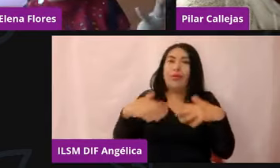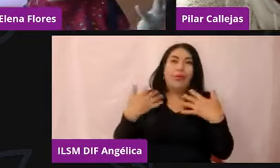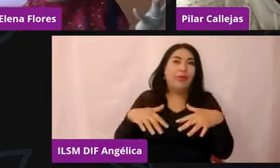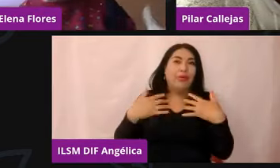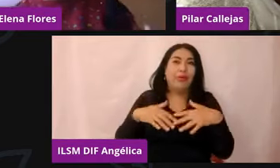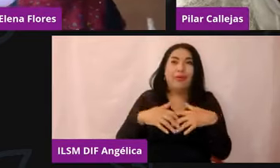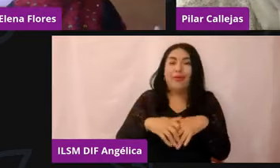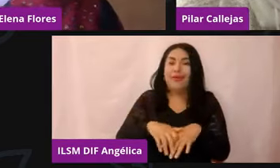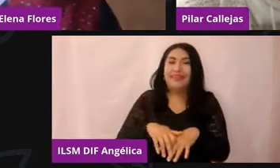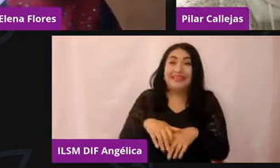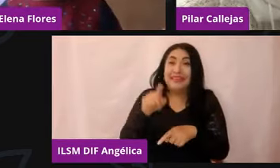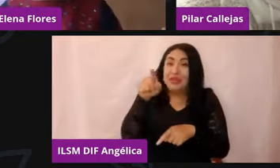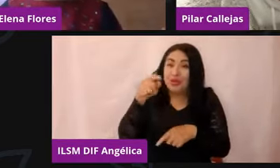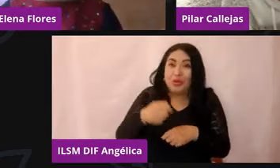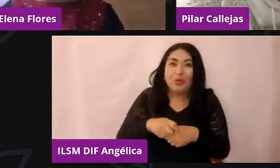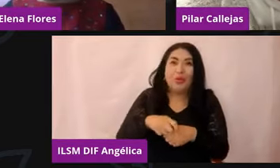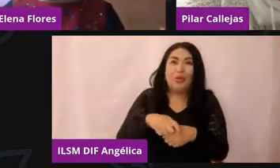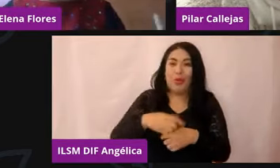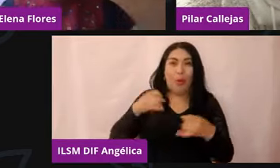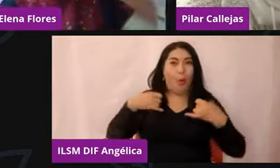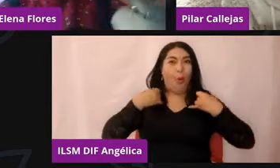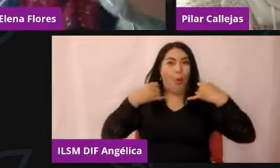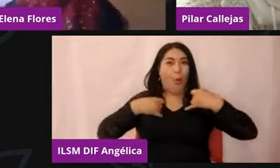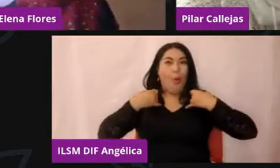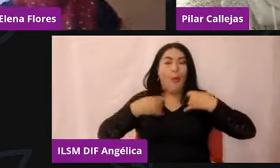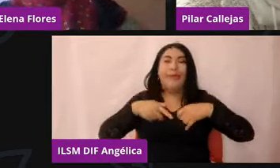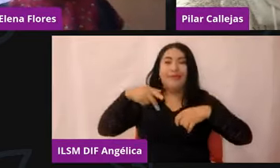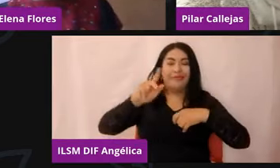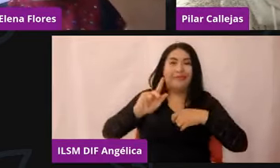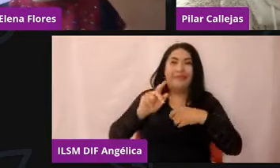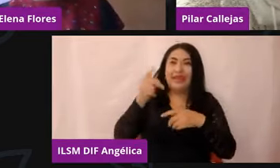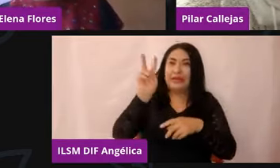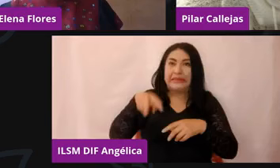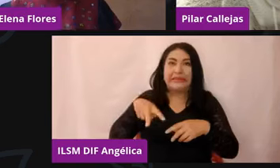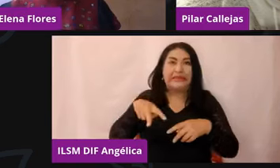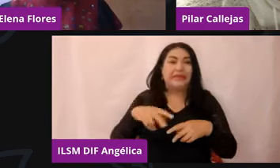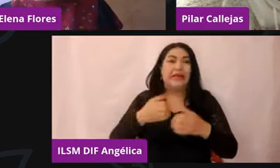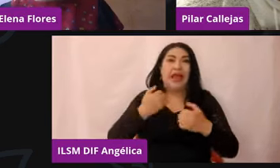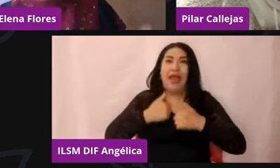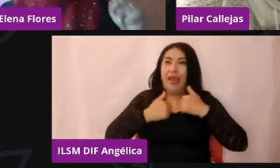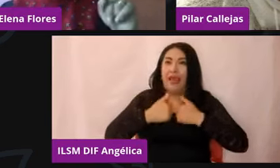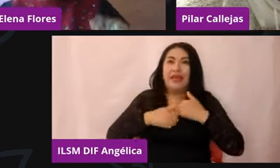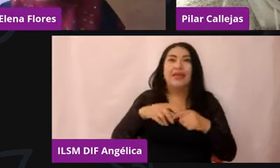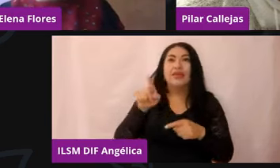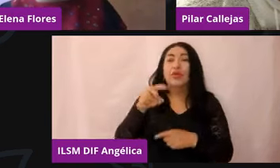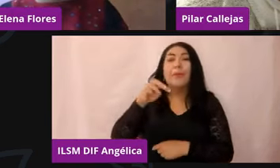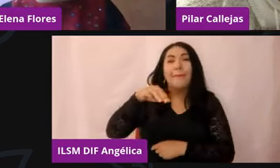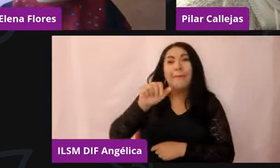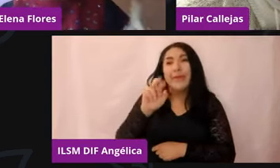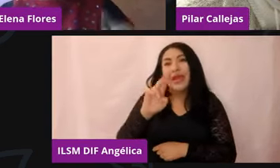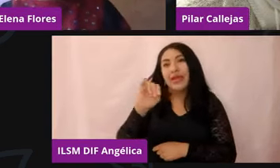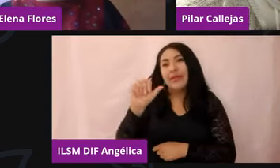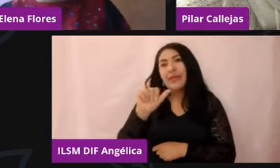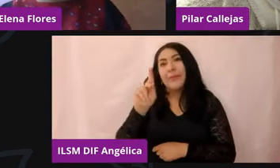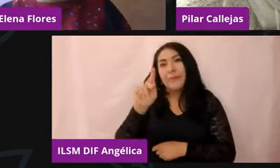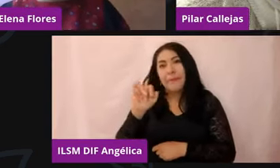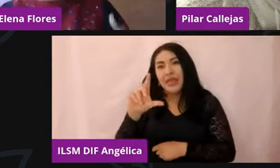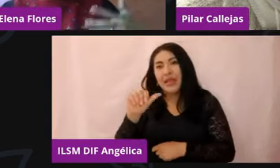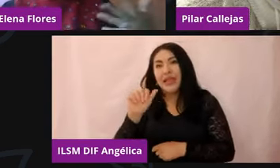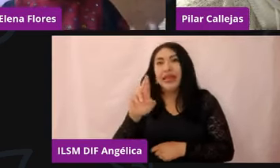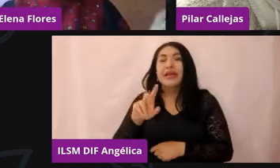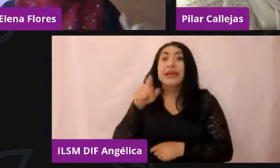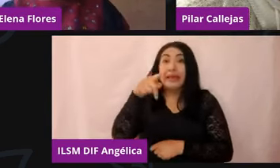que estás muy chiquita, pero traes una trayectoria grandotota. Ella es María del Pilar Calleja Gómez, psiquiatra infantil y de la